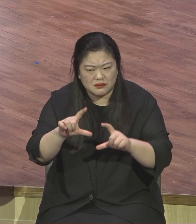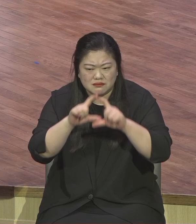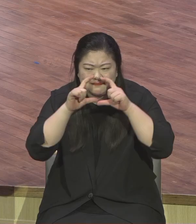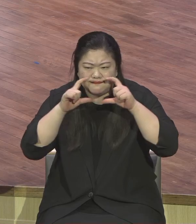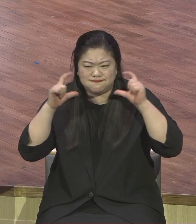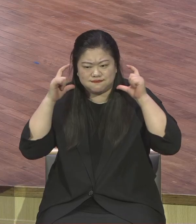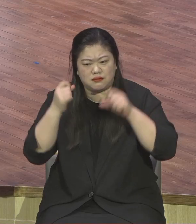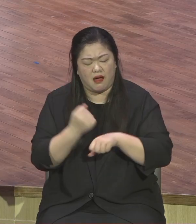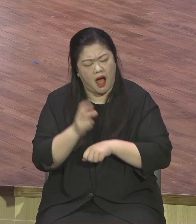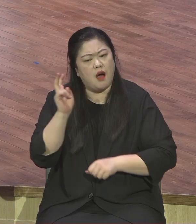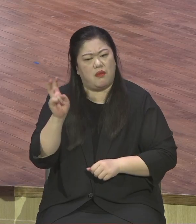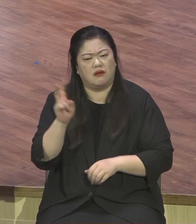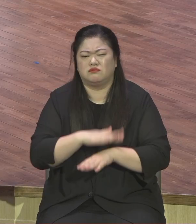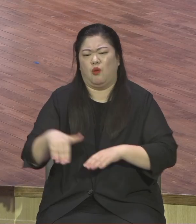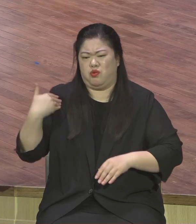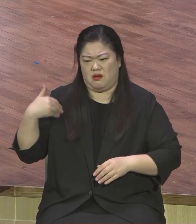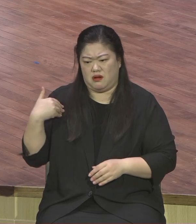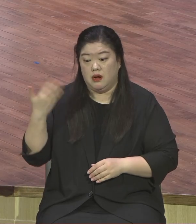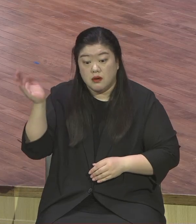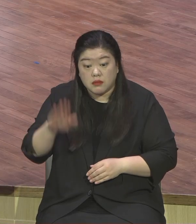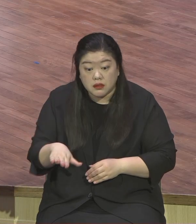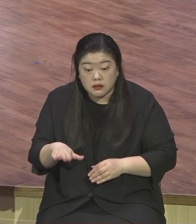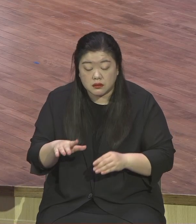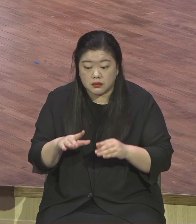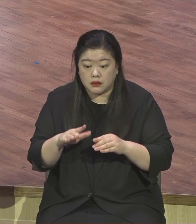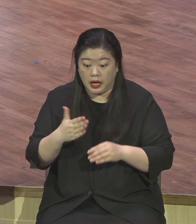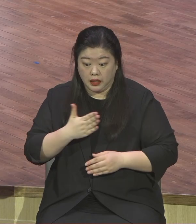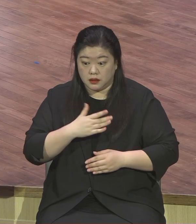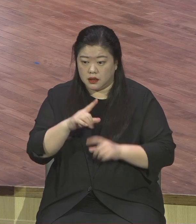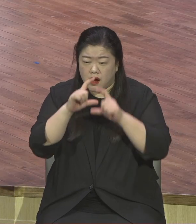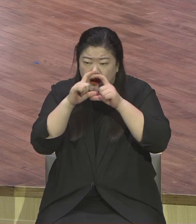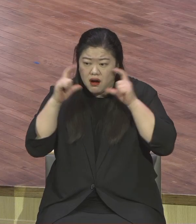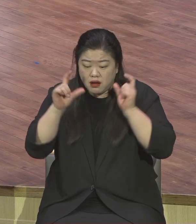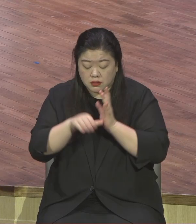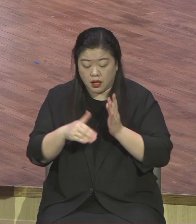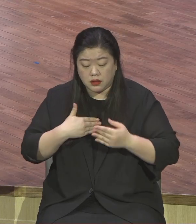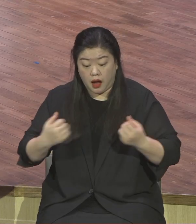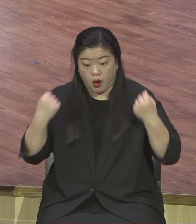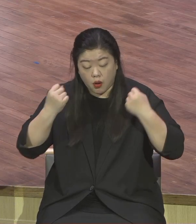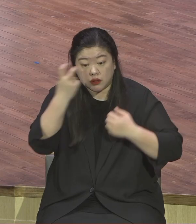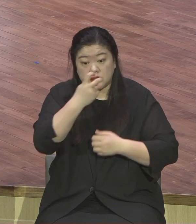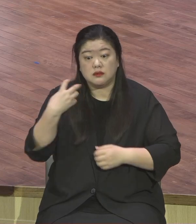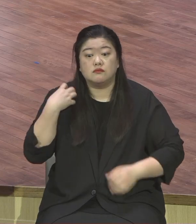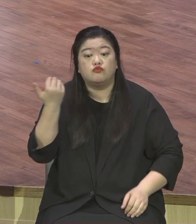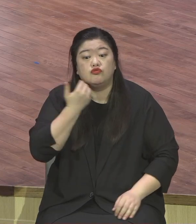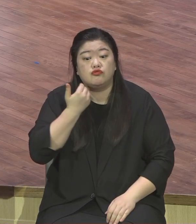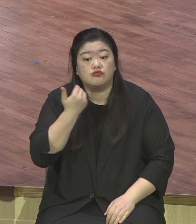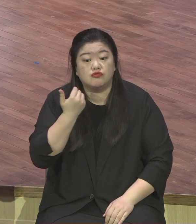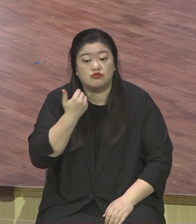하나님 지켜주실 믿으시기 바랍니다 인도해주시고 보호해주시고